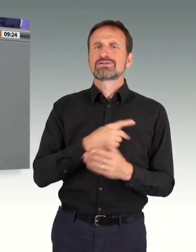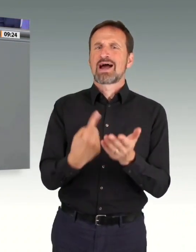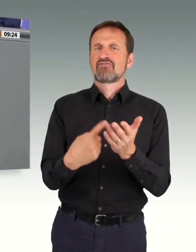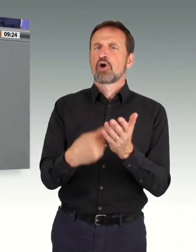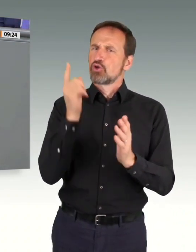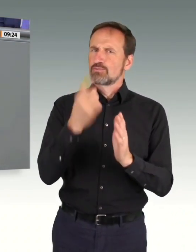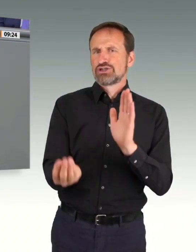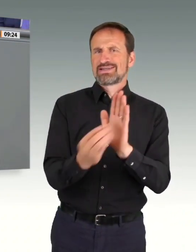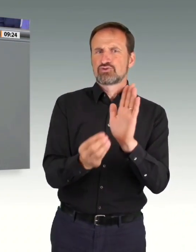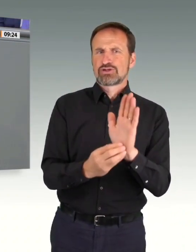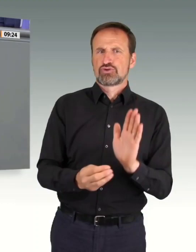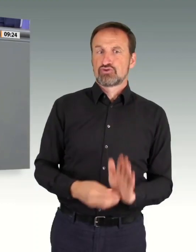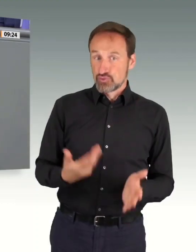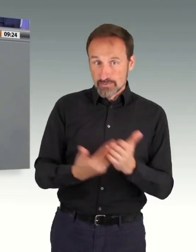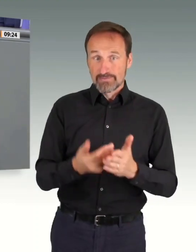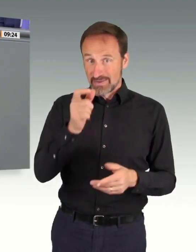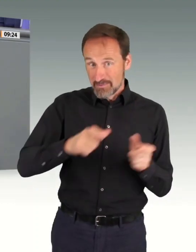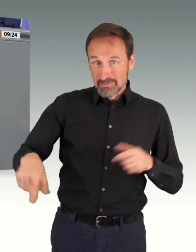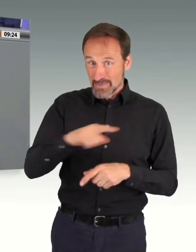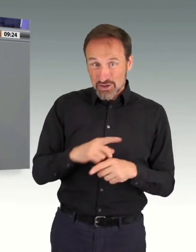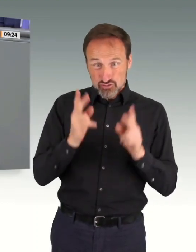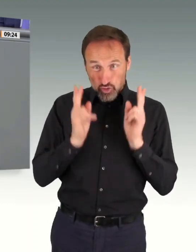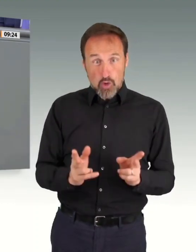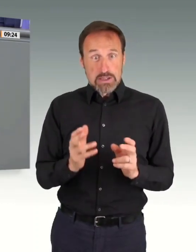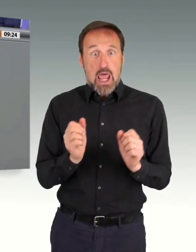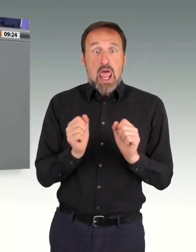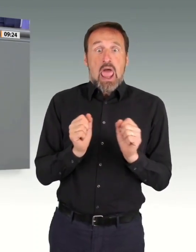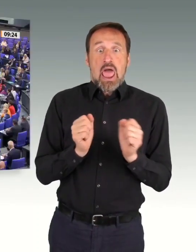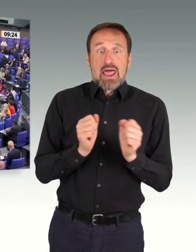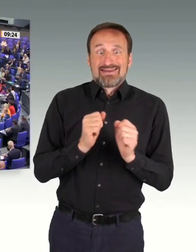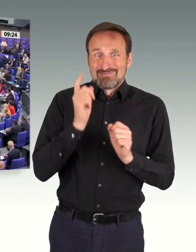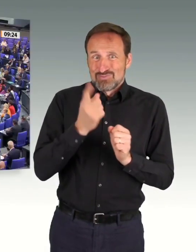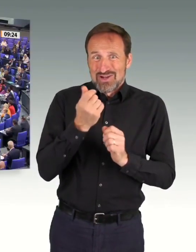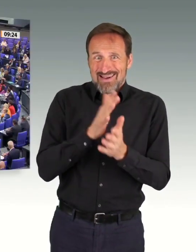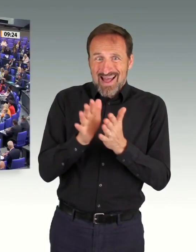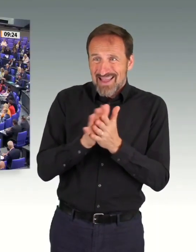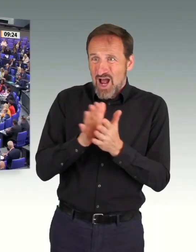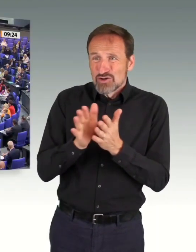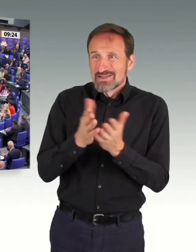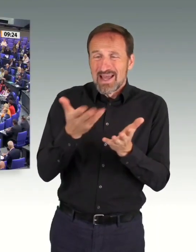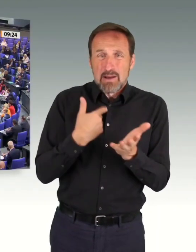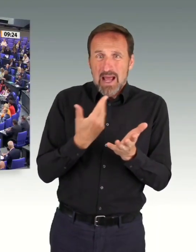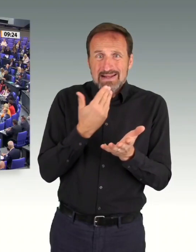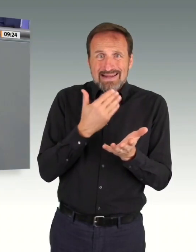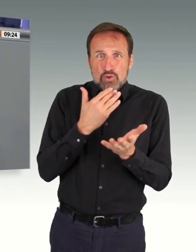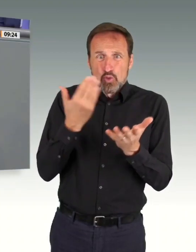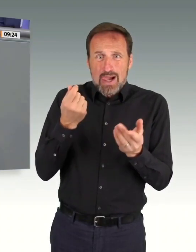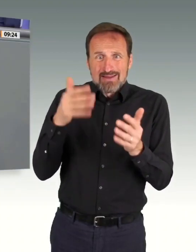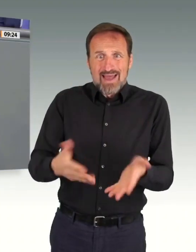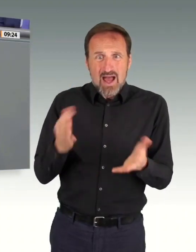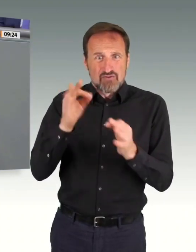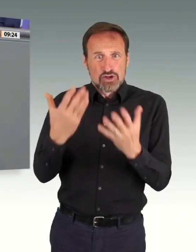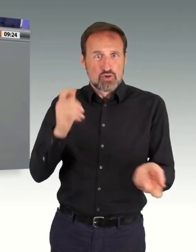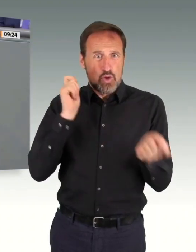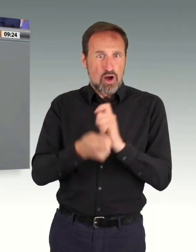Und das muss endlich geklärt werden. Erster Punkt. Zweiter Punkt. Wenn Sie die Tagesordnung jetzt mit Mehrheit ändern,